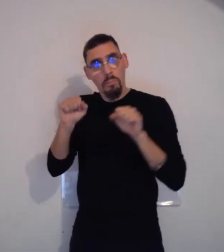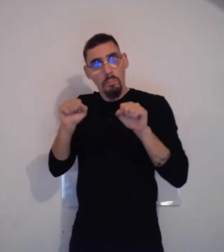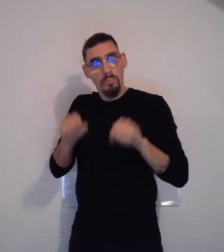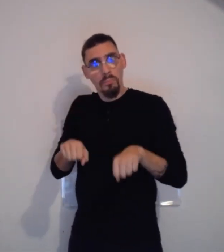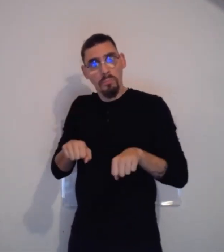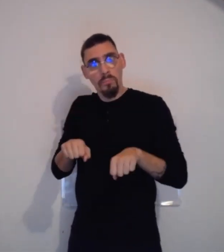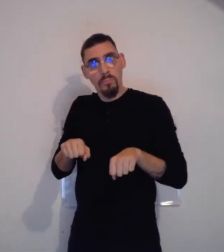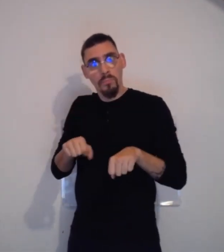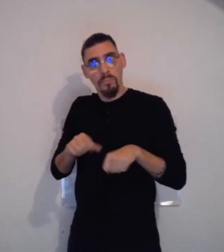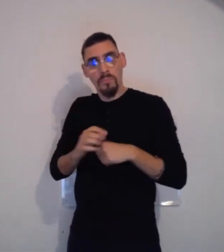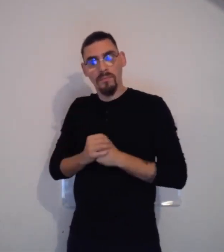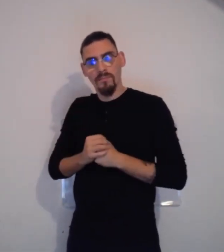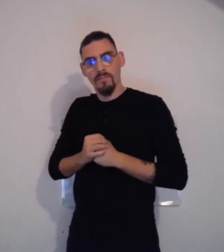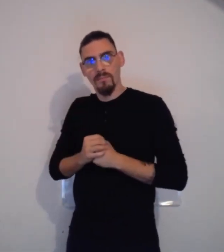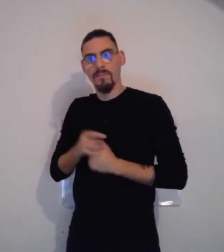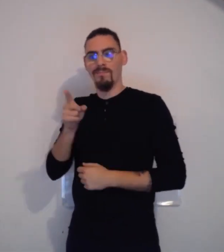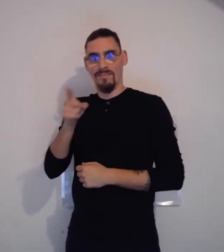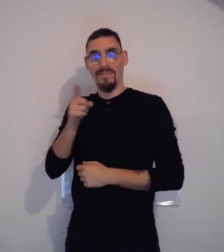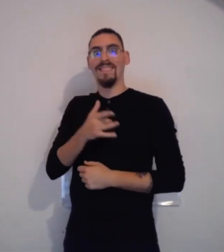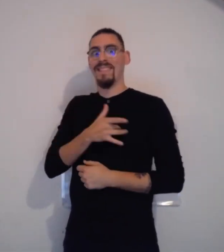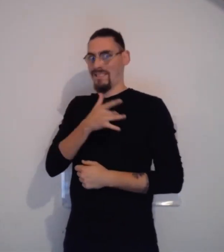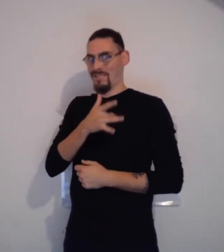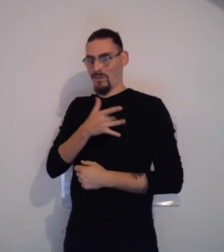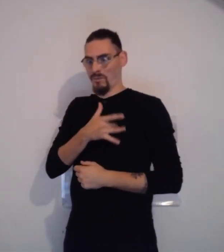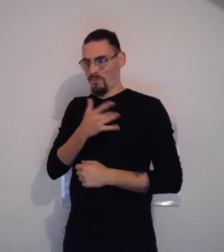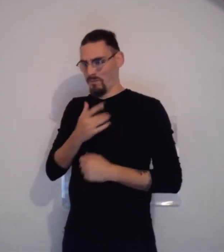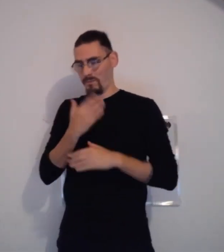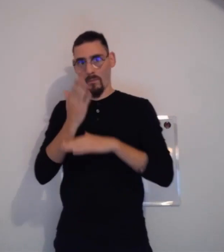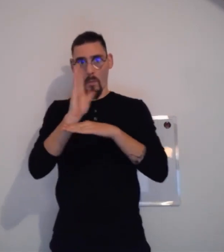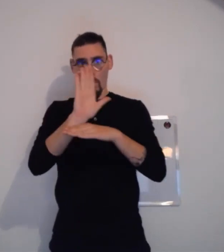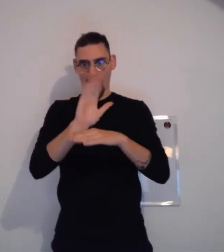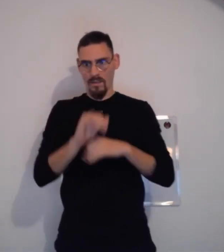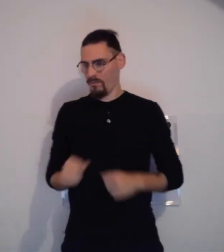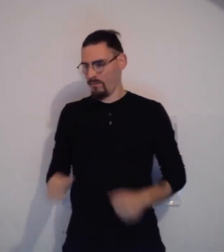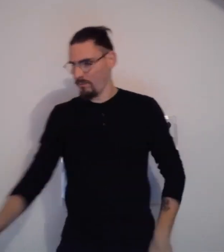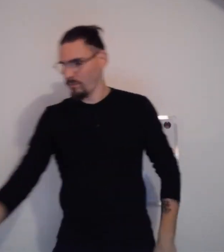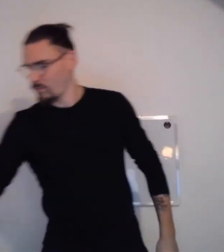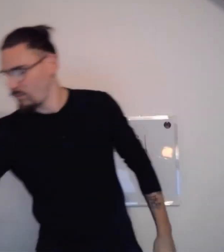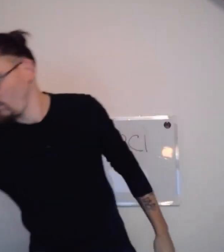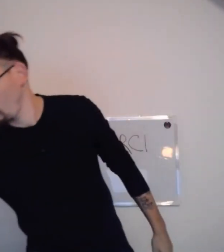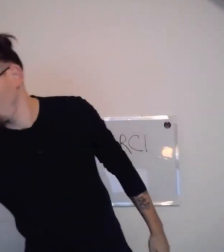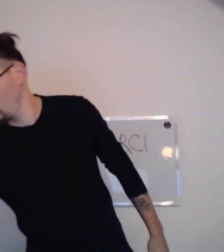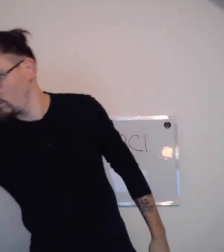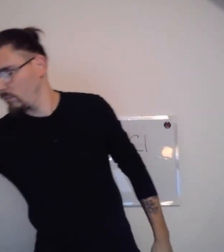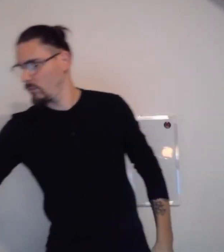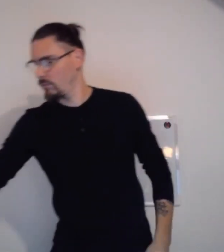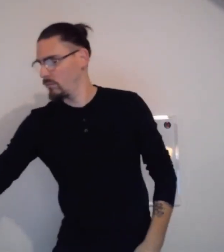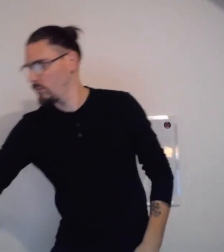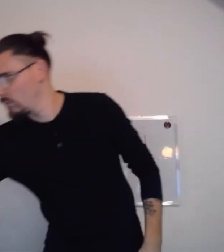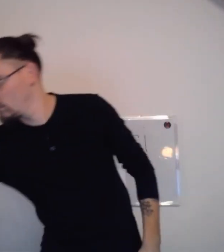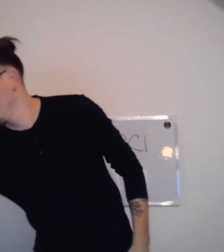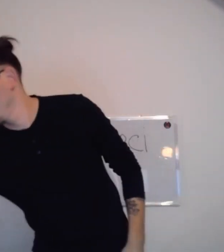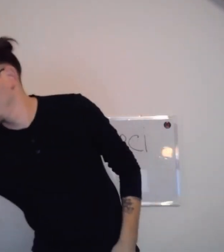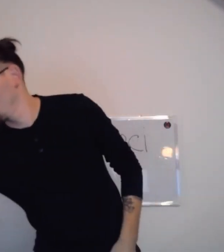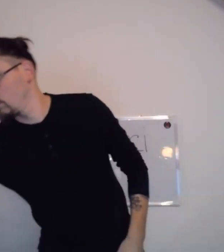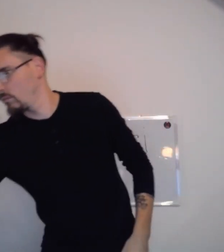Vous vous demandez sûrement s'il est sourd ou si moi, j'écoute la musique. Alors, c'est très intéressant parce que j'ai apporté quelque chose pour vous.